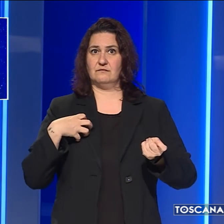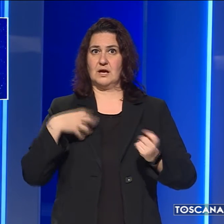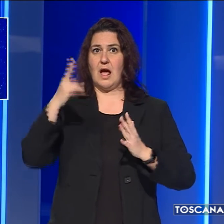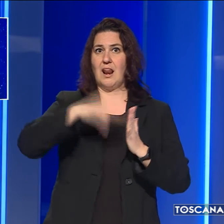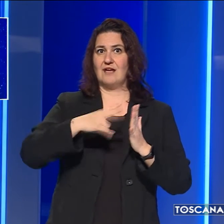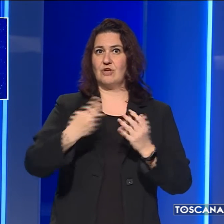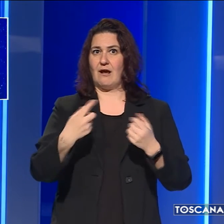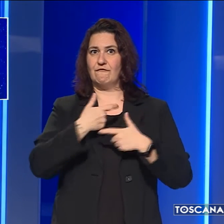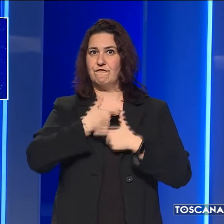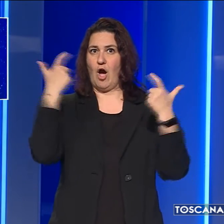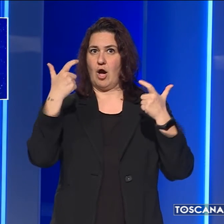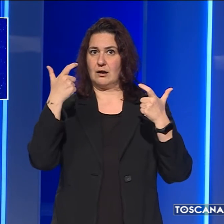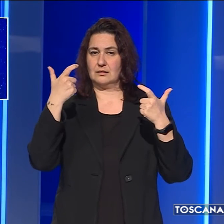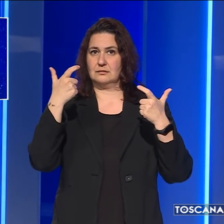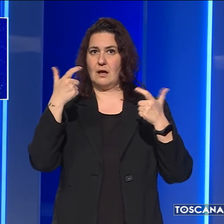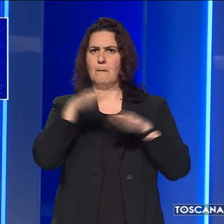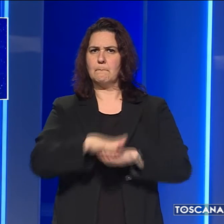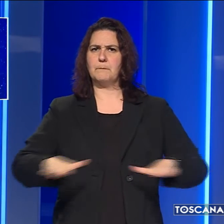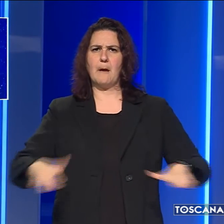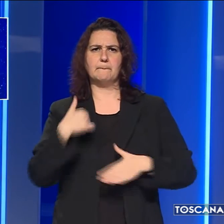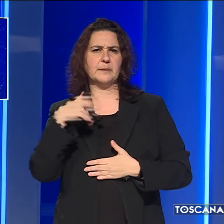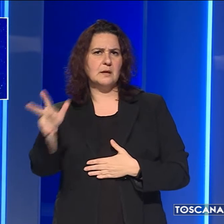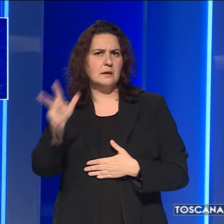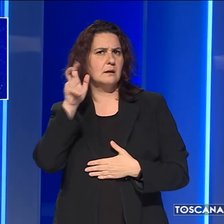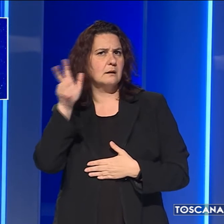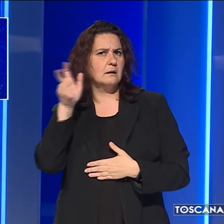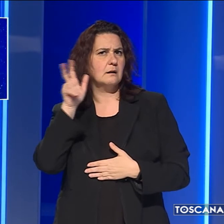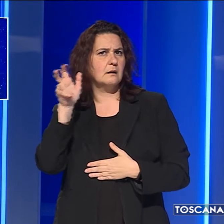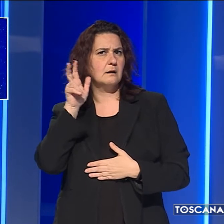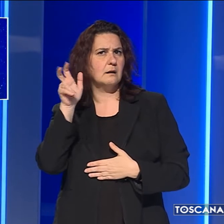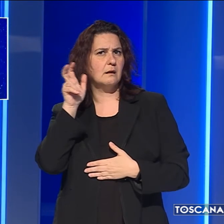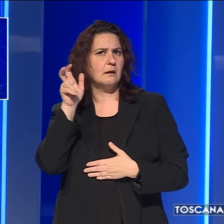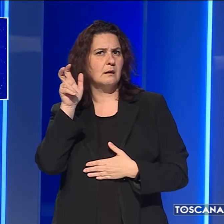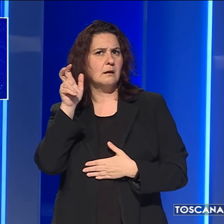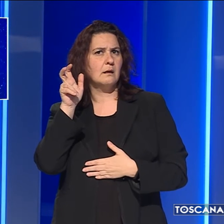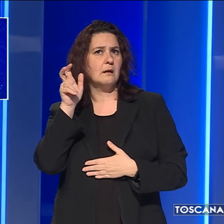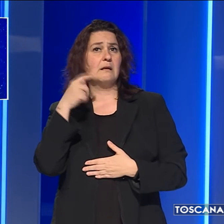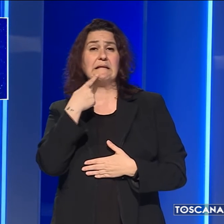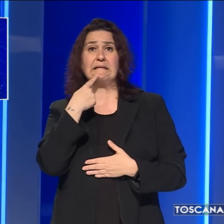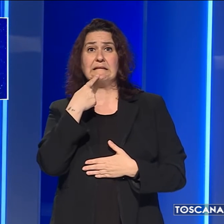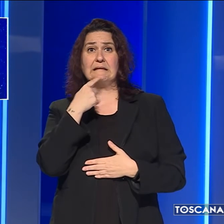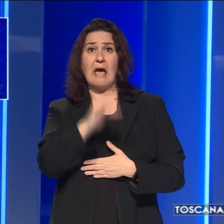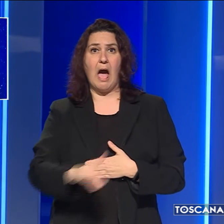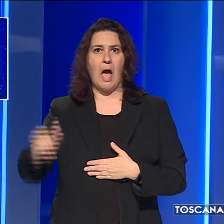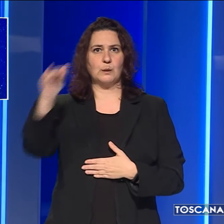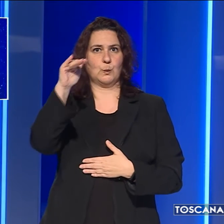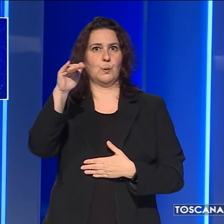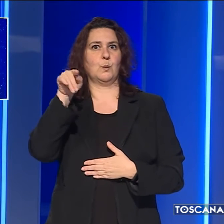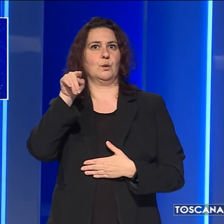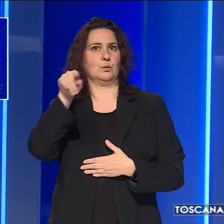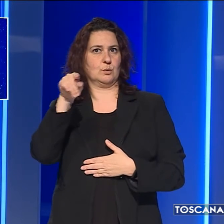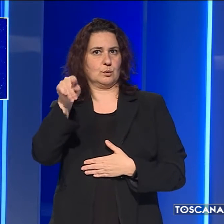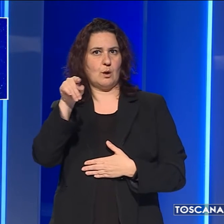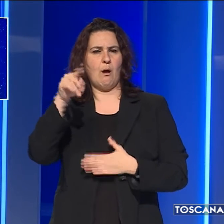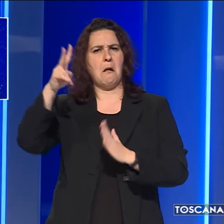forte, i bambini che ascoltano sin dai primi anni di vita un adulto significativo, leggere